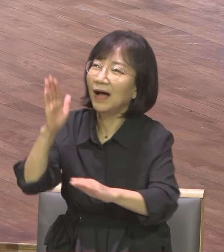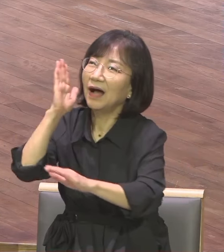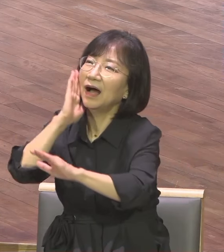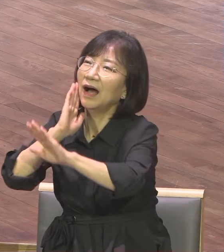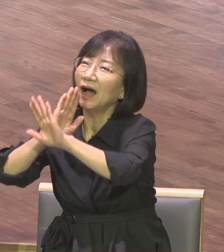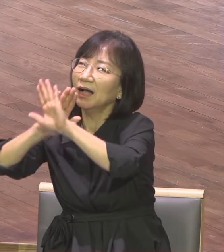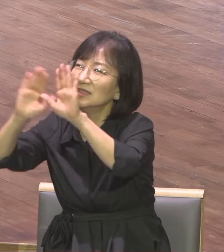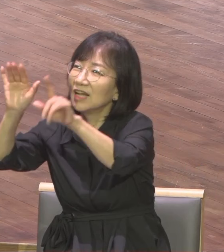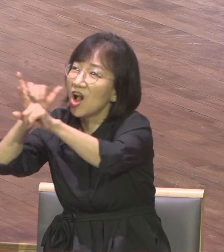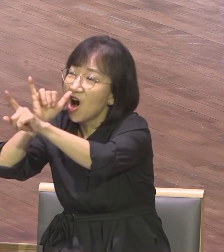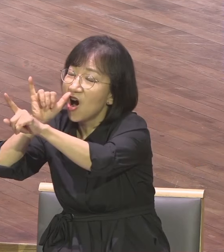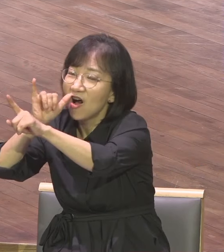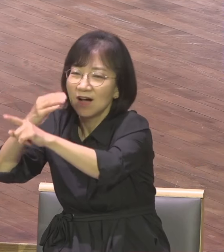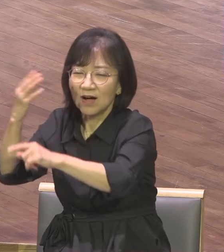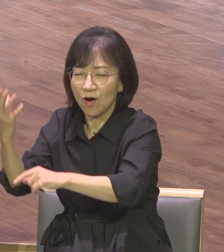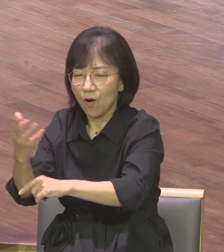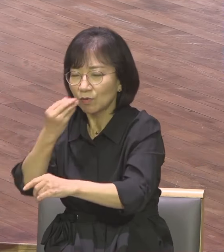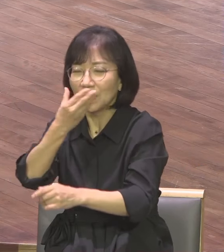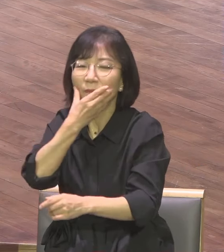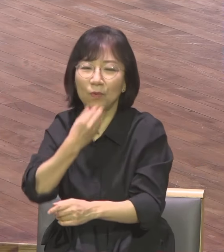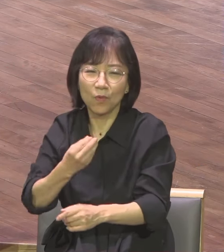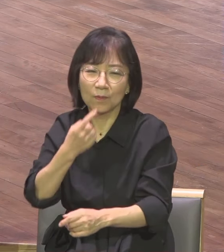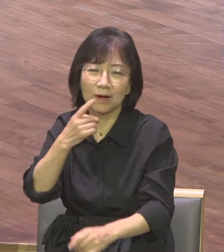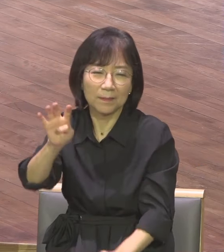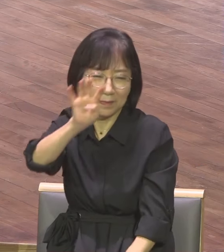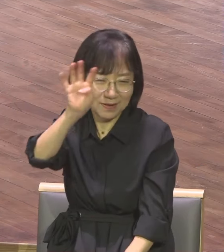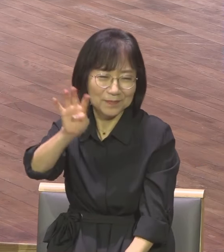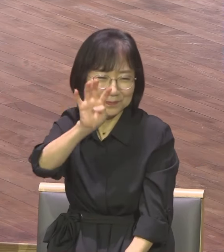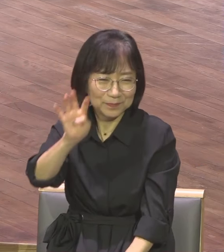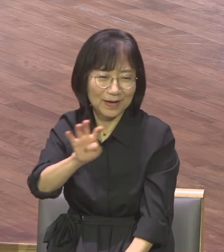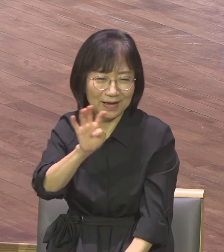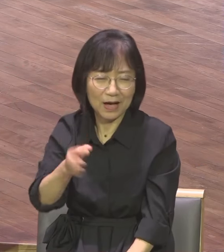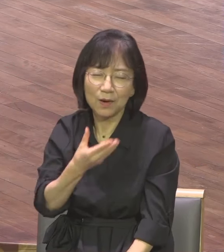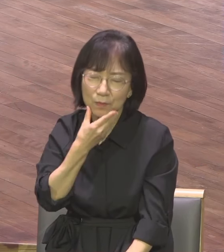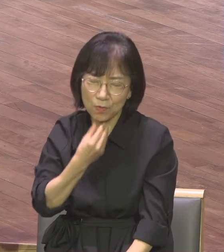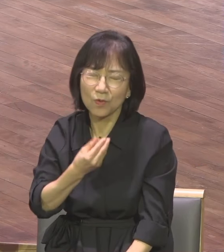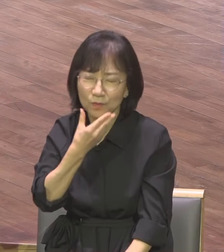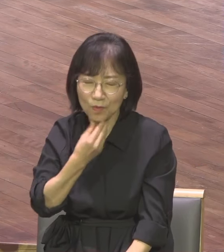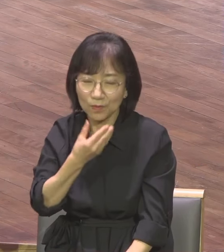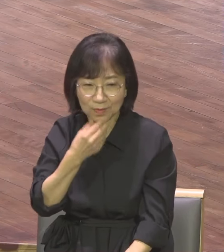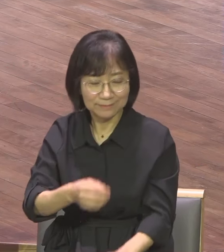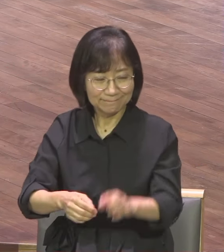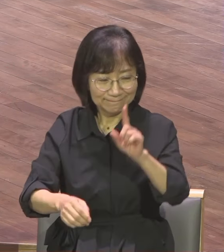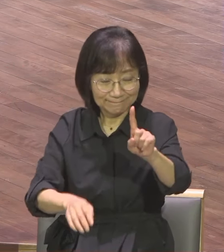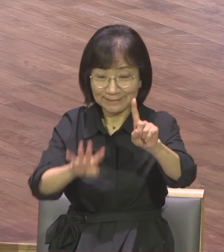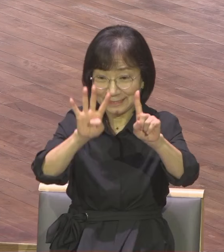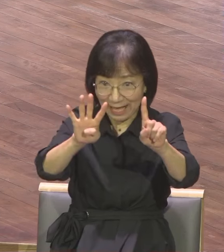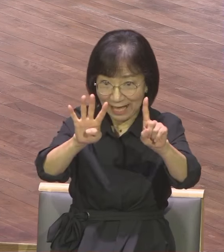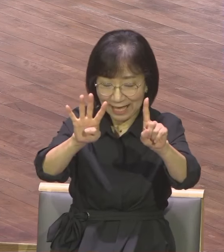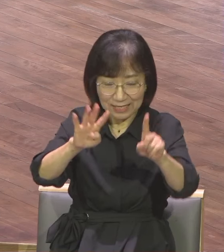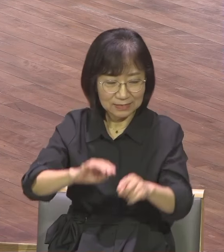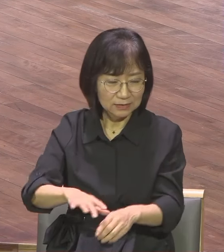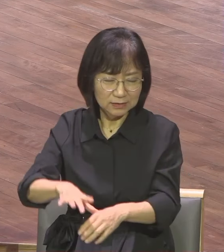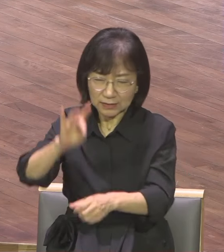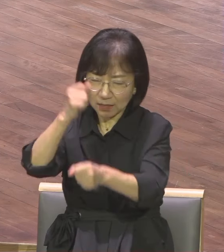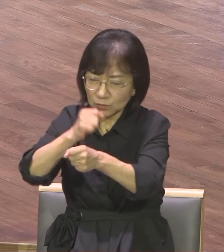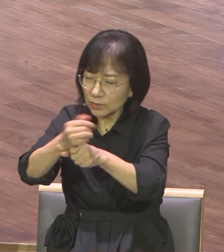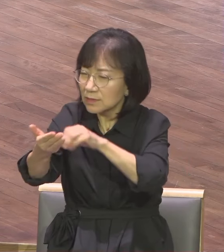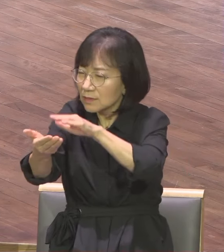4절 5절에 그 복에 대해서 설명합니다 그 창세전에 그리스도 예수 안에서 우리를 택하사